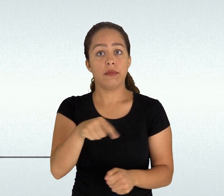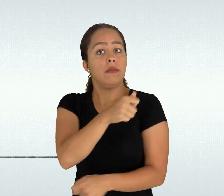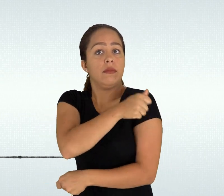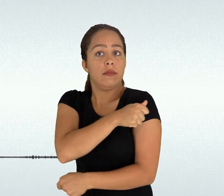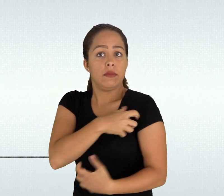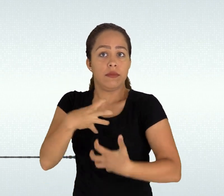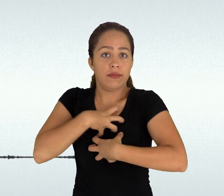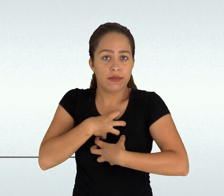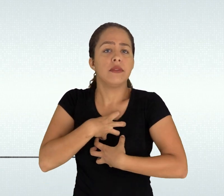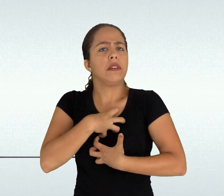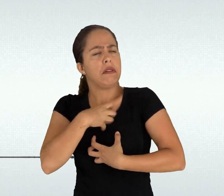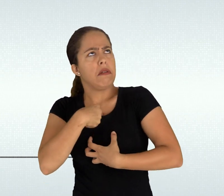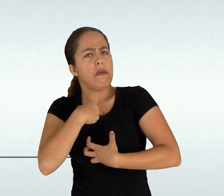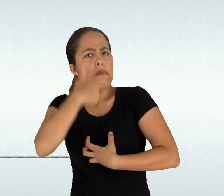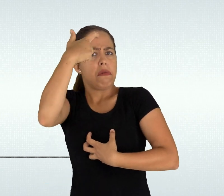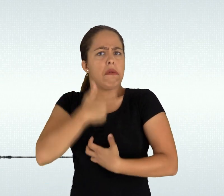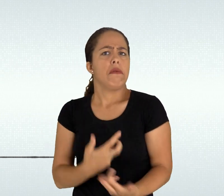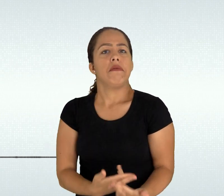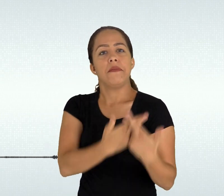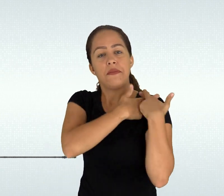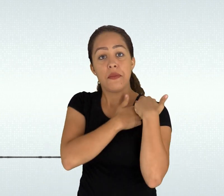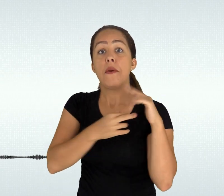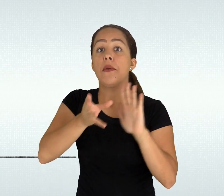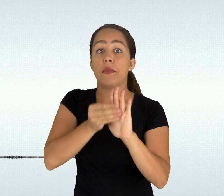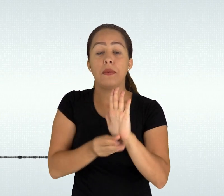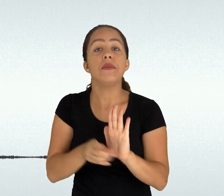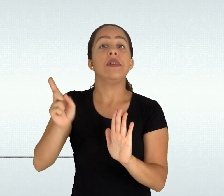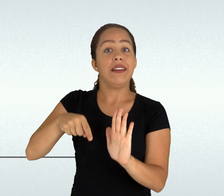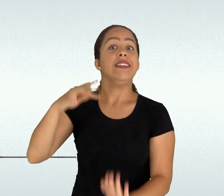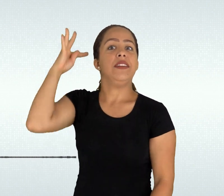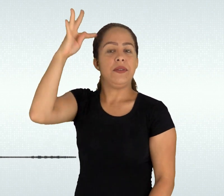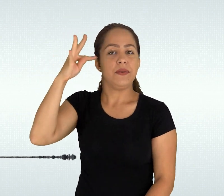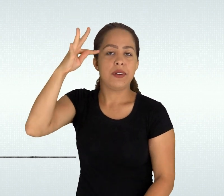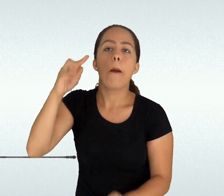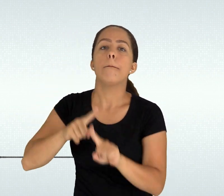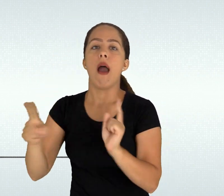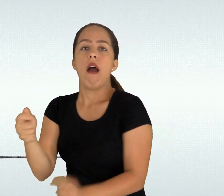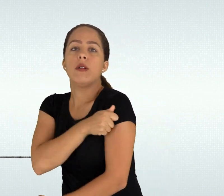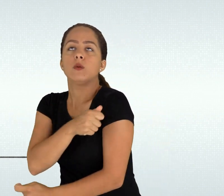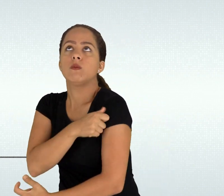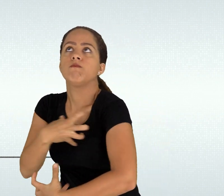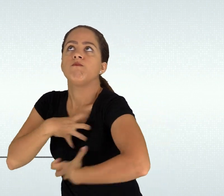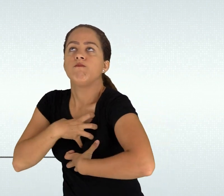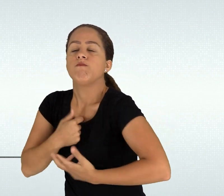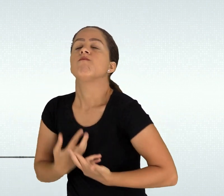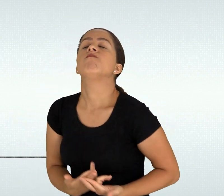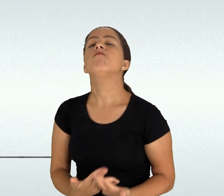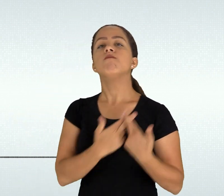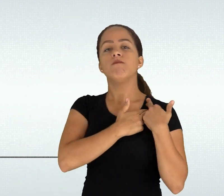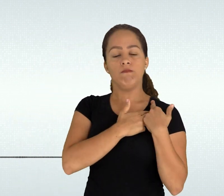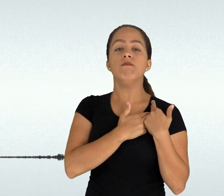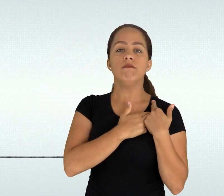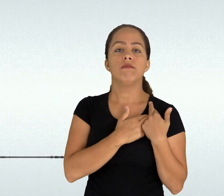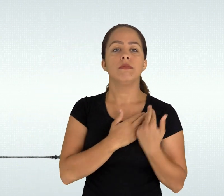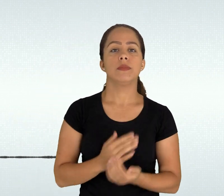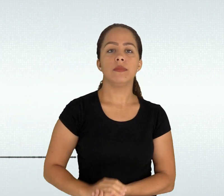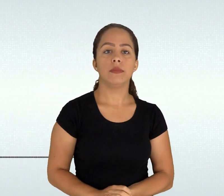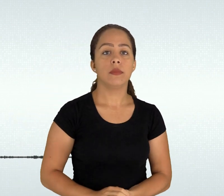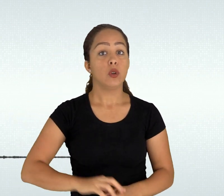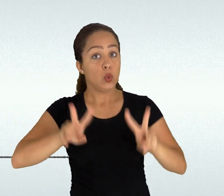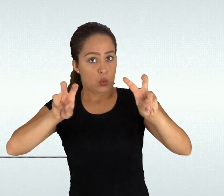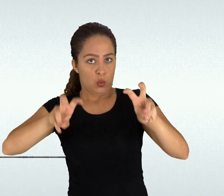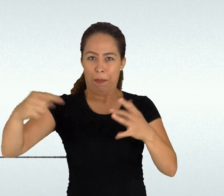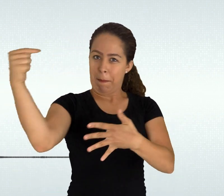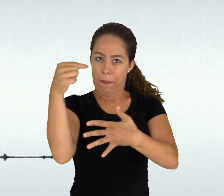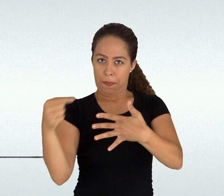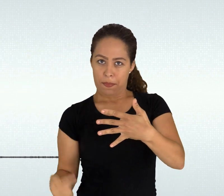miraculosas para essas perguntas é colocá-las em debate entre a comunidade escolar do IFES apontando alguns caminhos